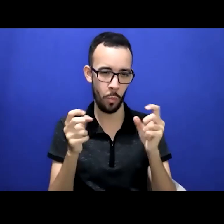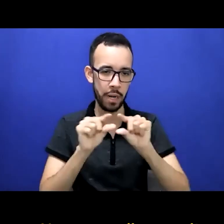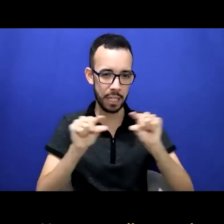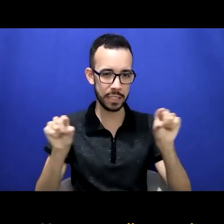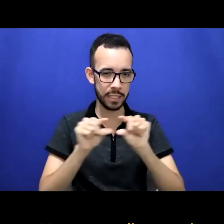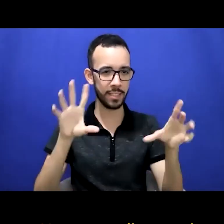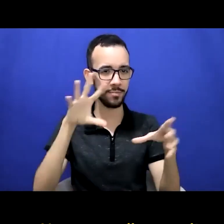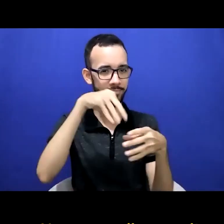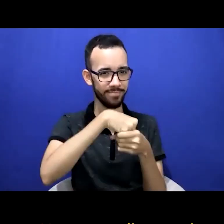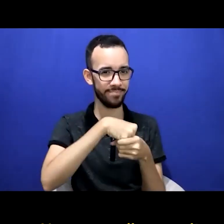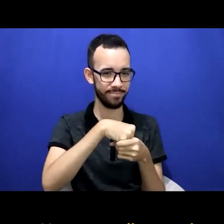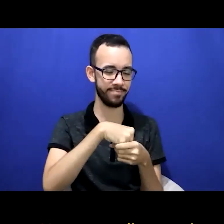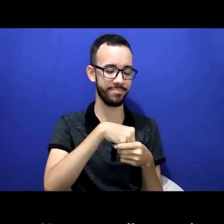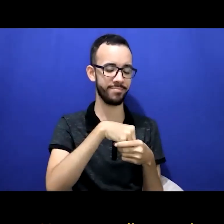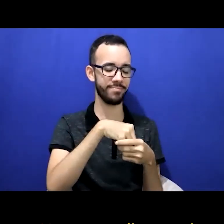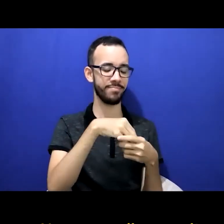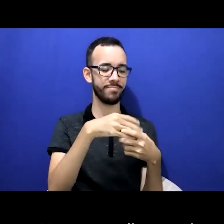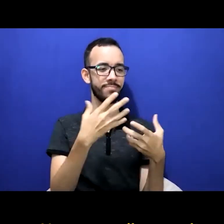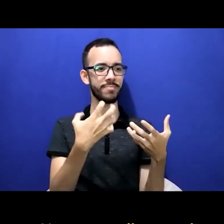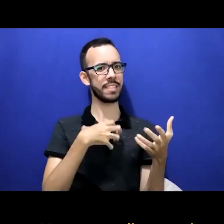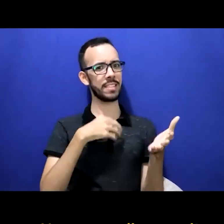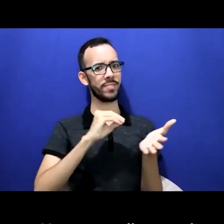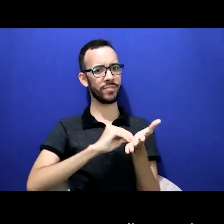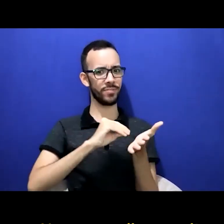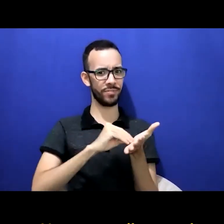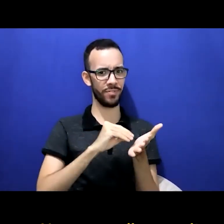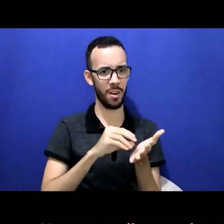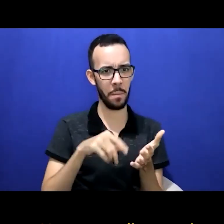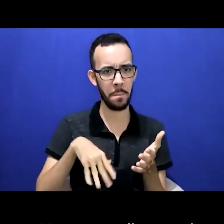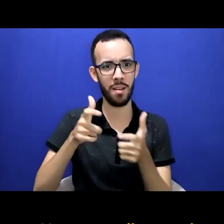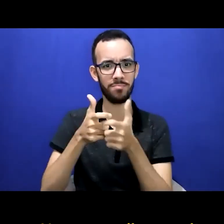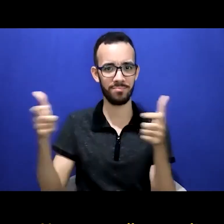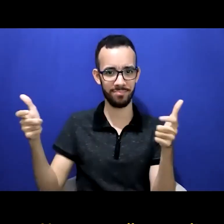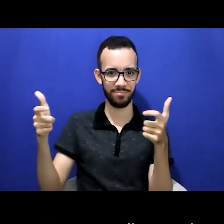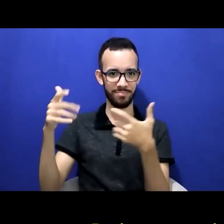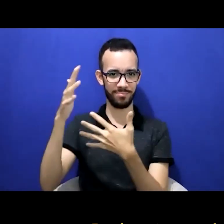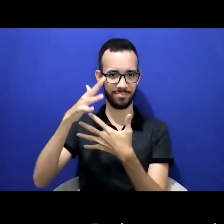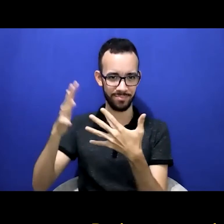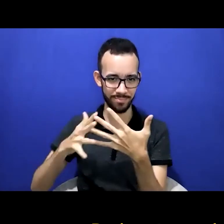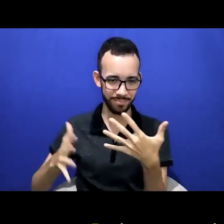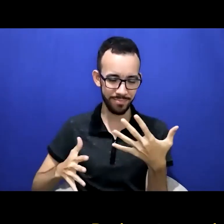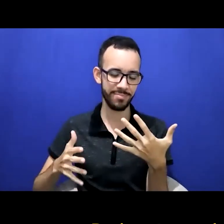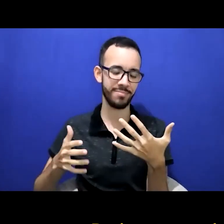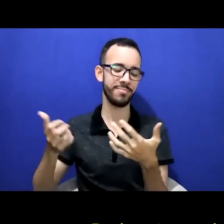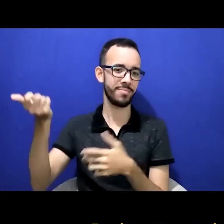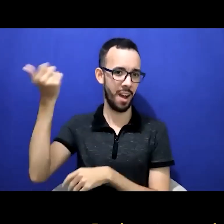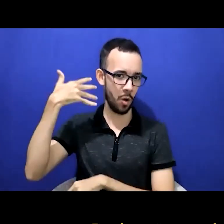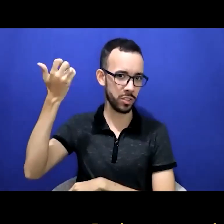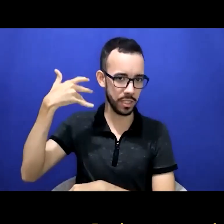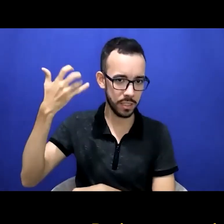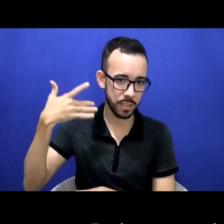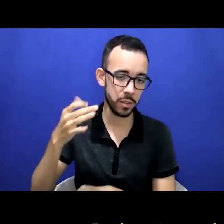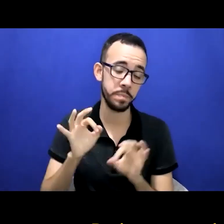bom no que diz respeito a legenda inserida em eventos realmente a maioria dos eventos